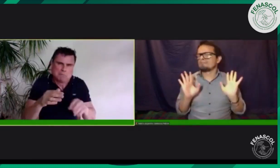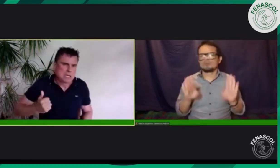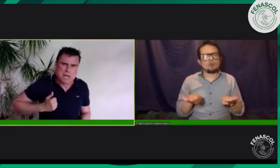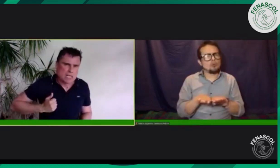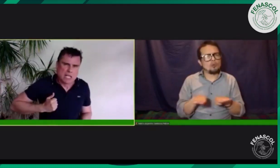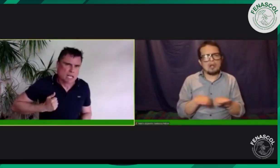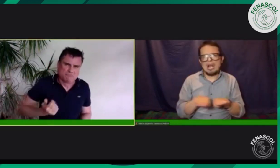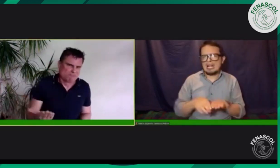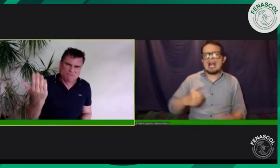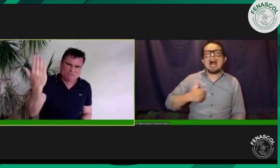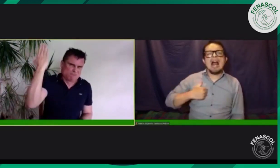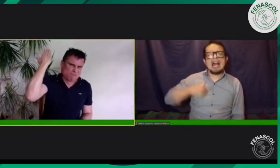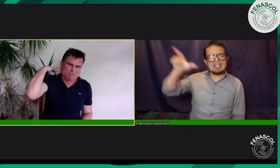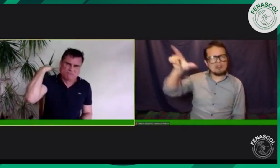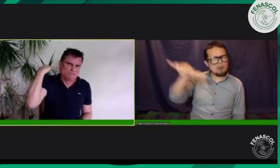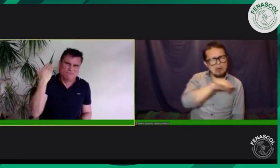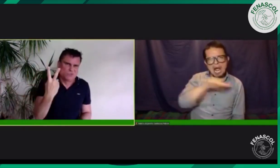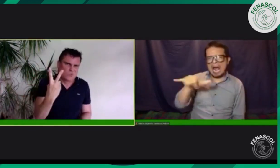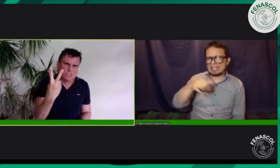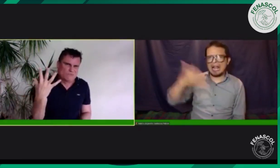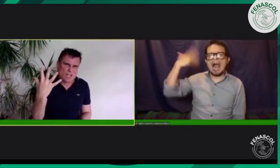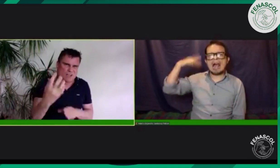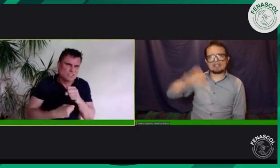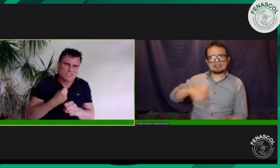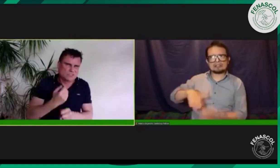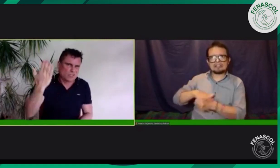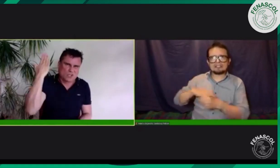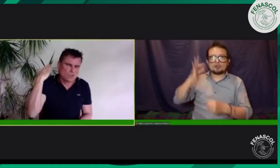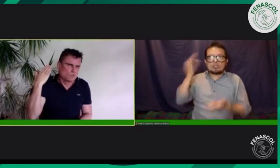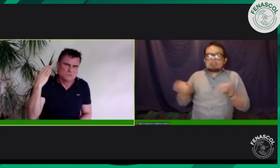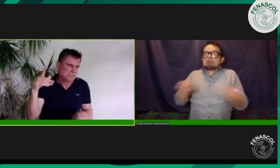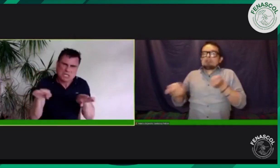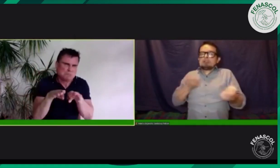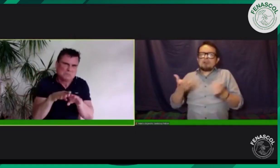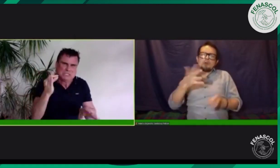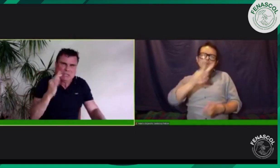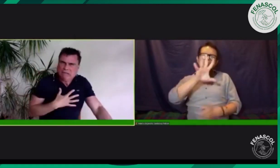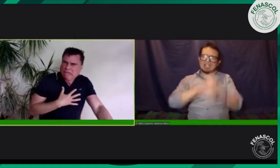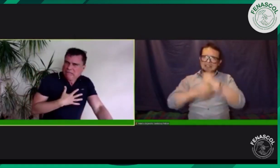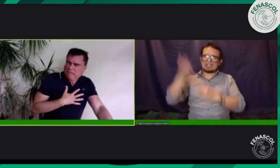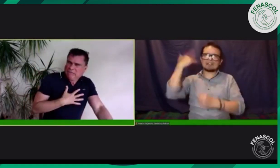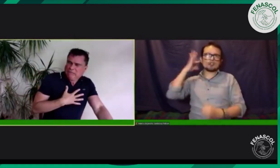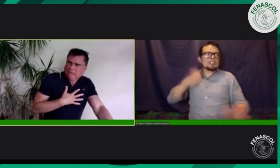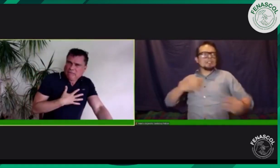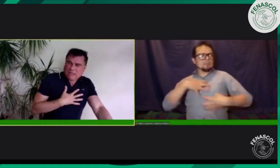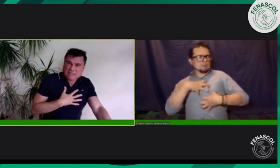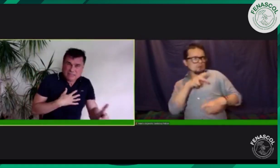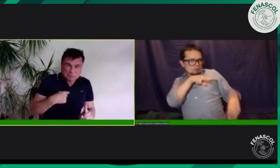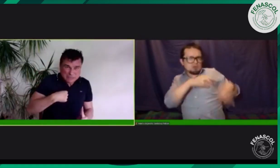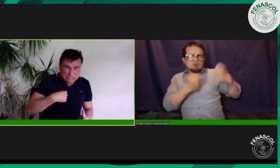pensar. Pero es lo mismo que sucedió en Canadá hace aproximadamente unos 25 años, donde se decía, o el intérprete